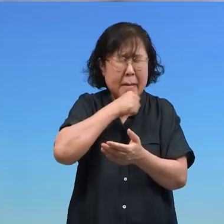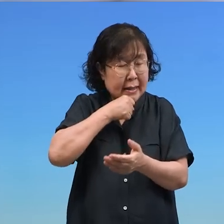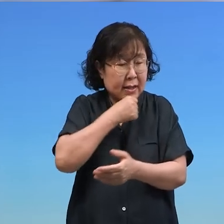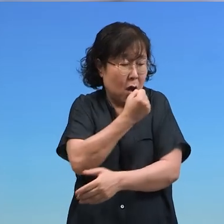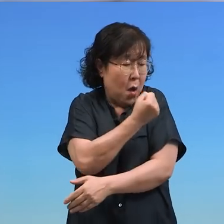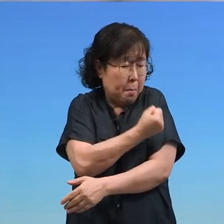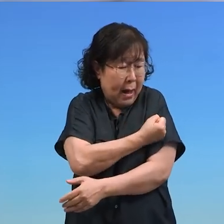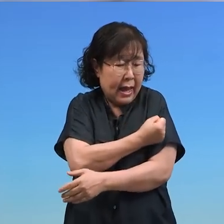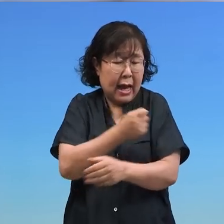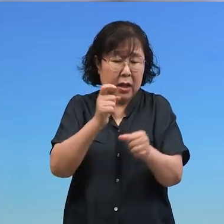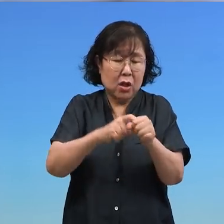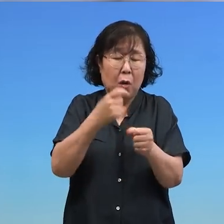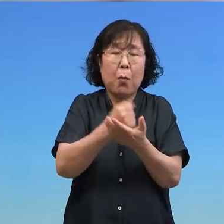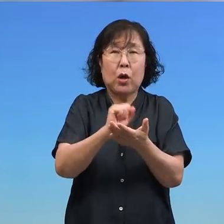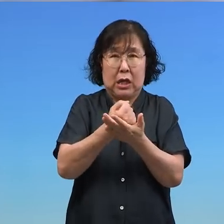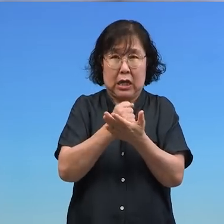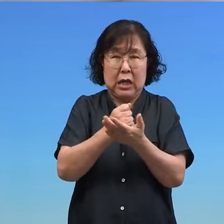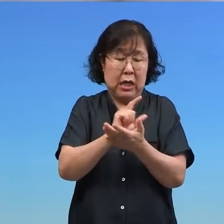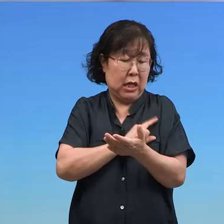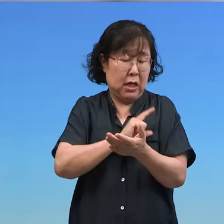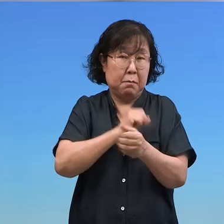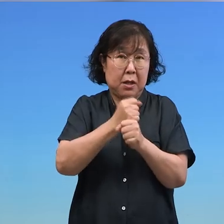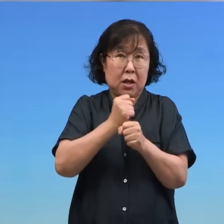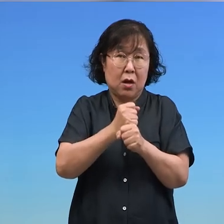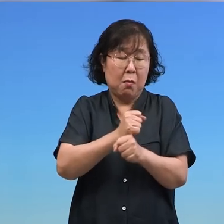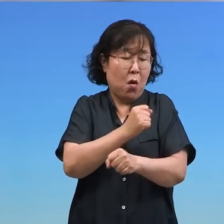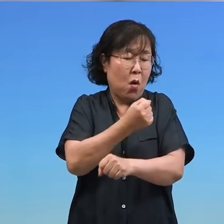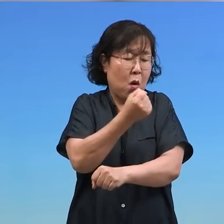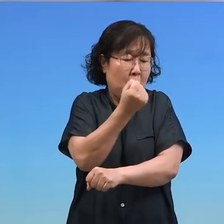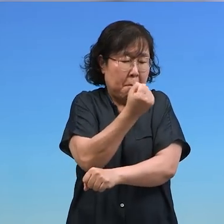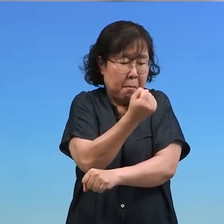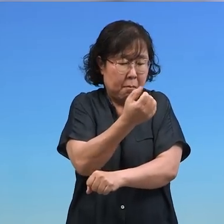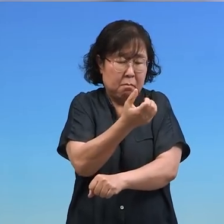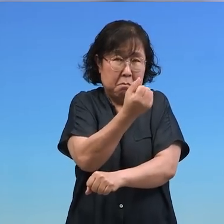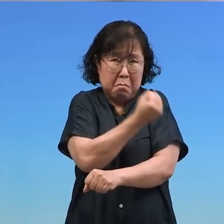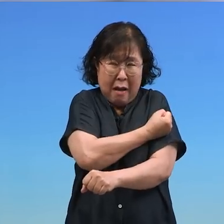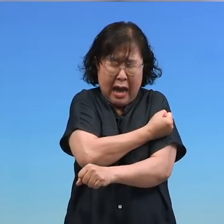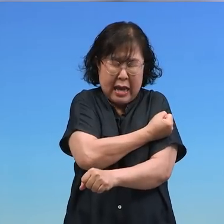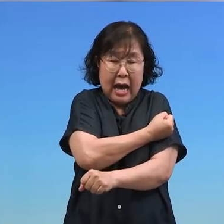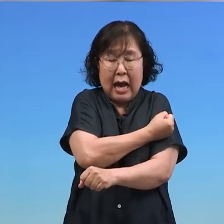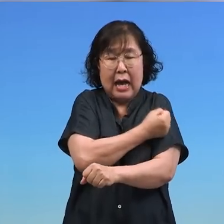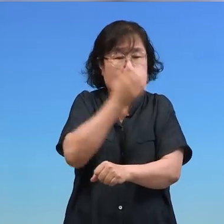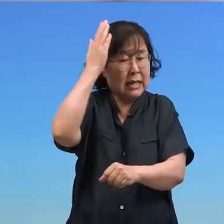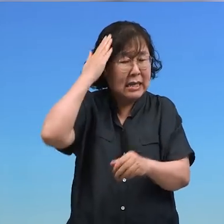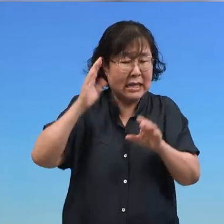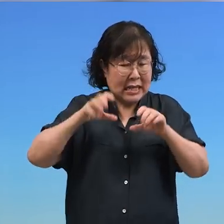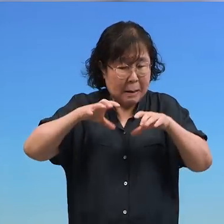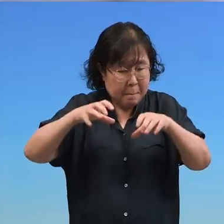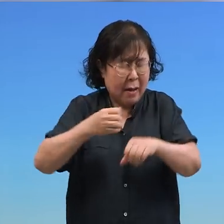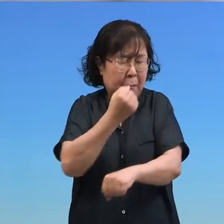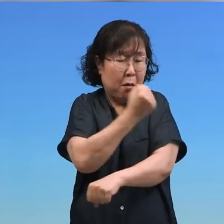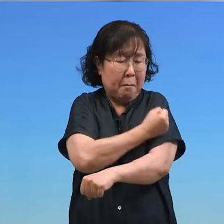그거 막 저도 봤어요 마약 김밥 마약 떡볶이 마약 만두